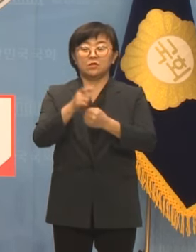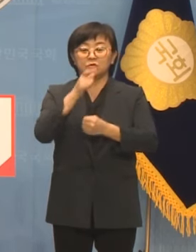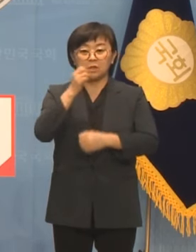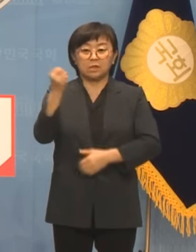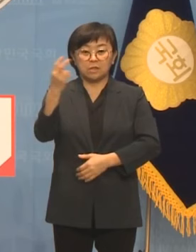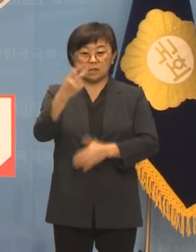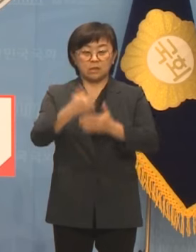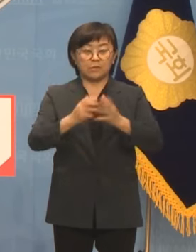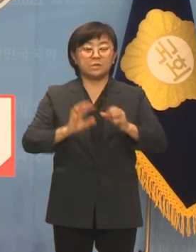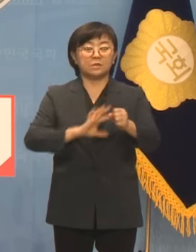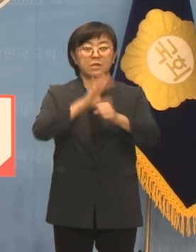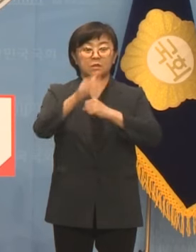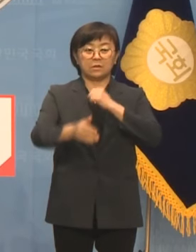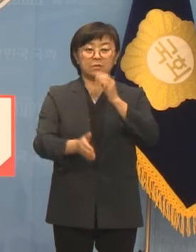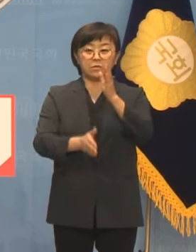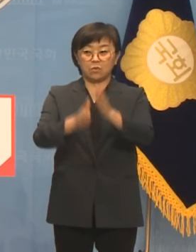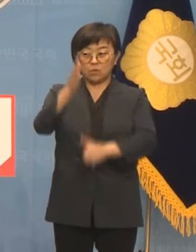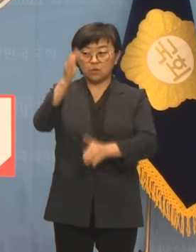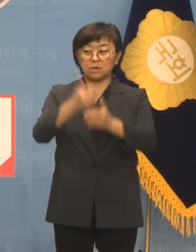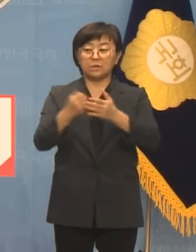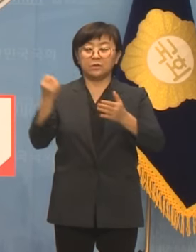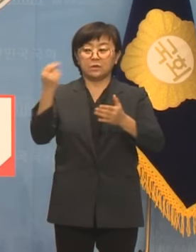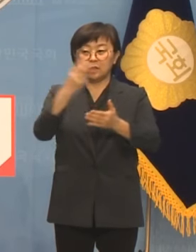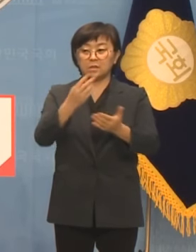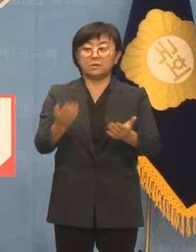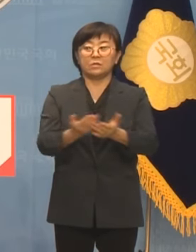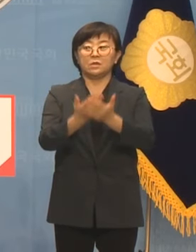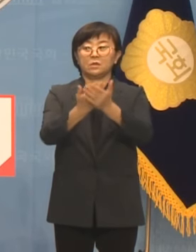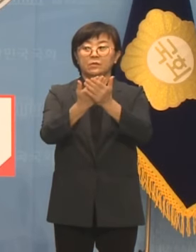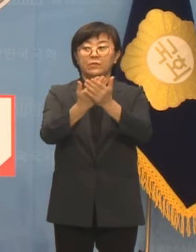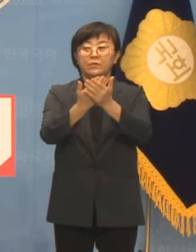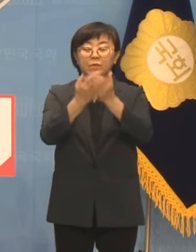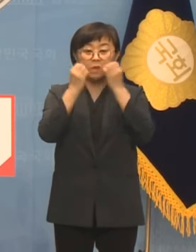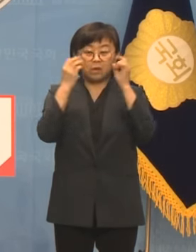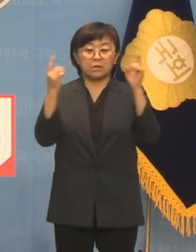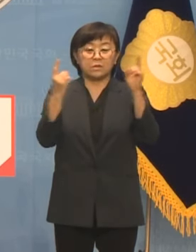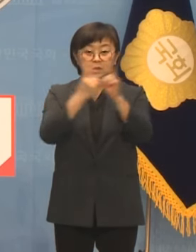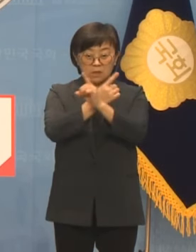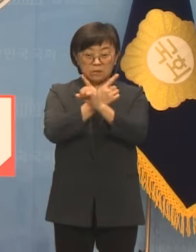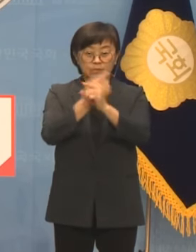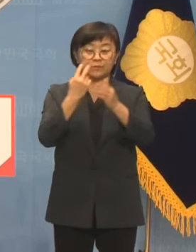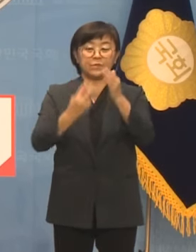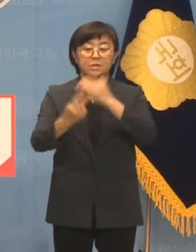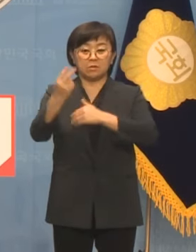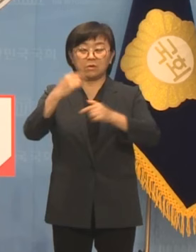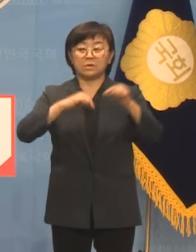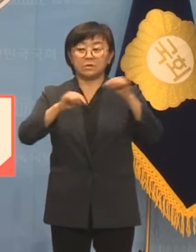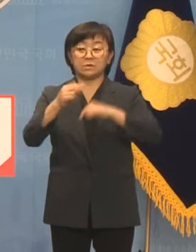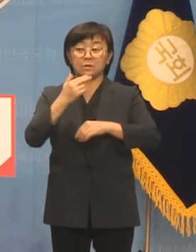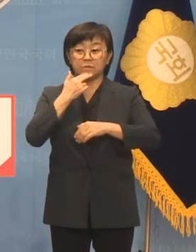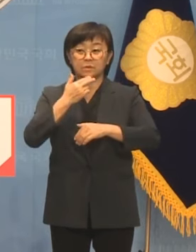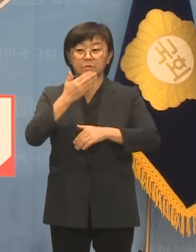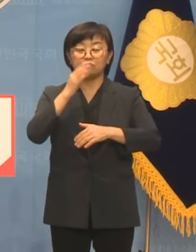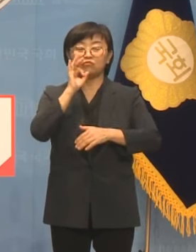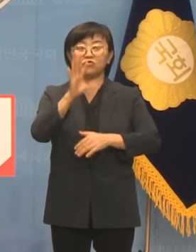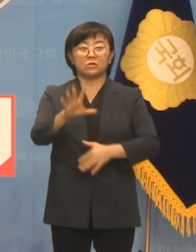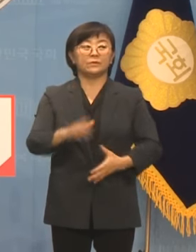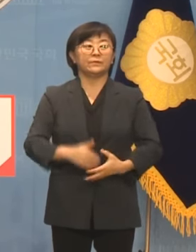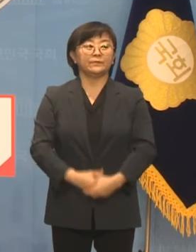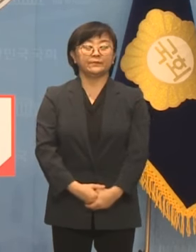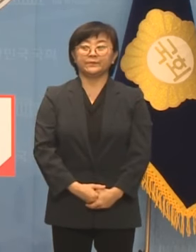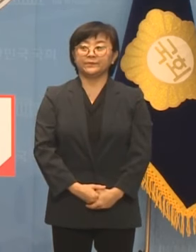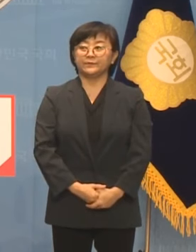다시 한번 세계적인 도시로 재도약하는 것은 혁신적인 비전과 정치 없이는 가능하지 않습니다.